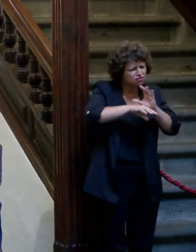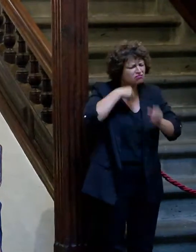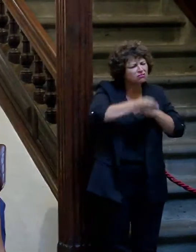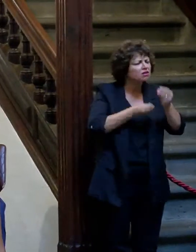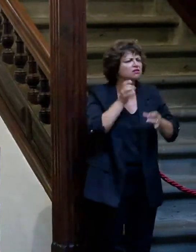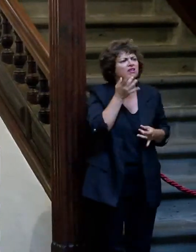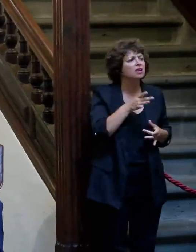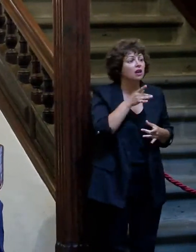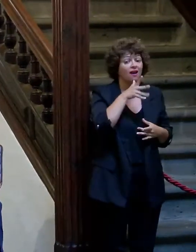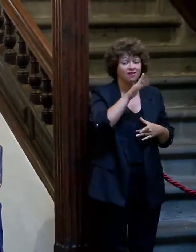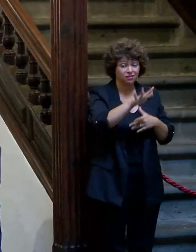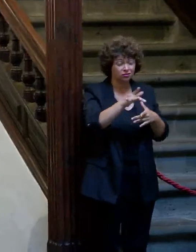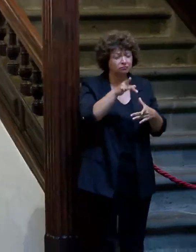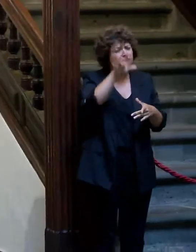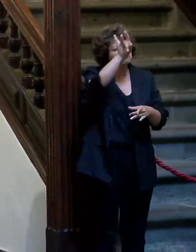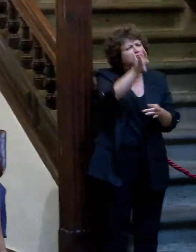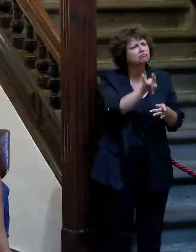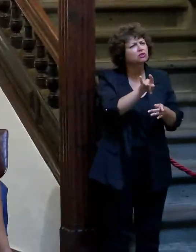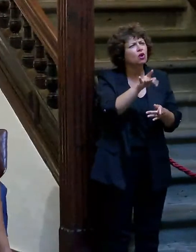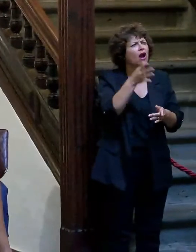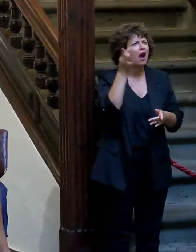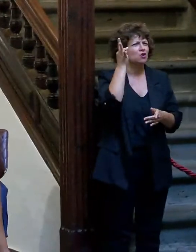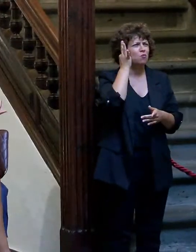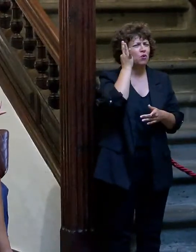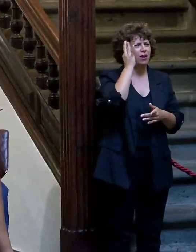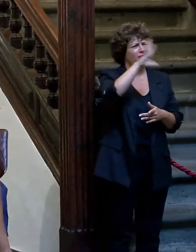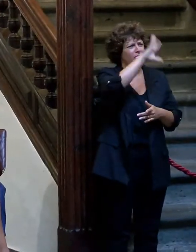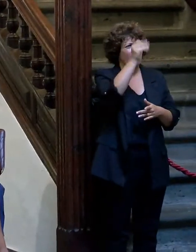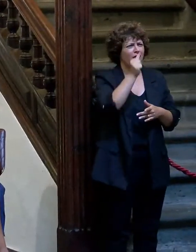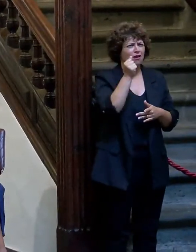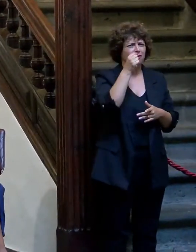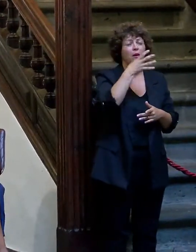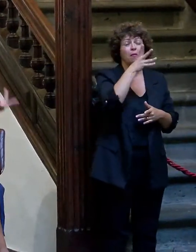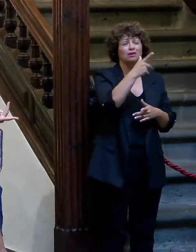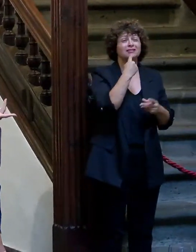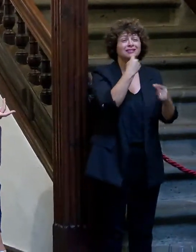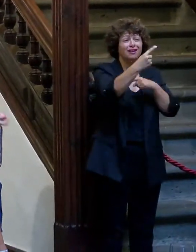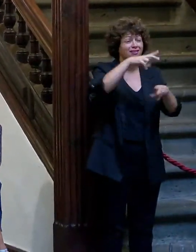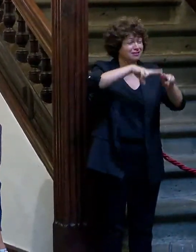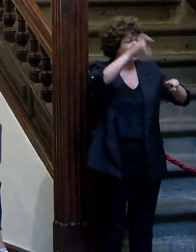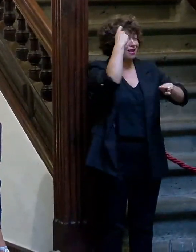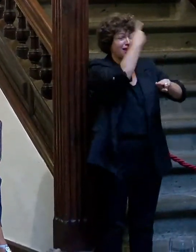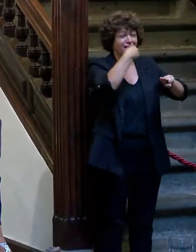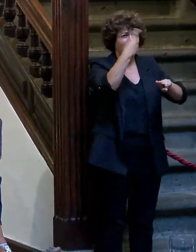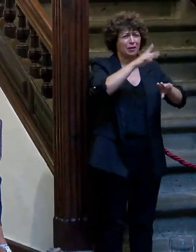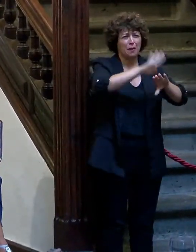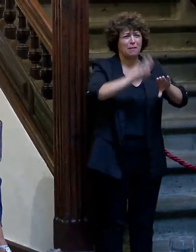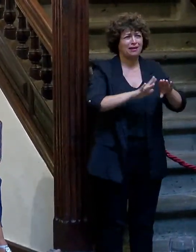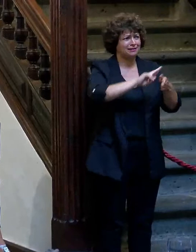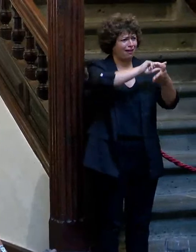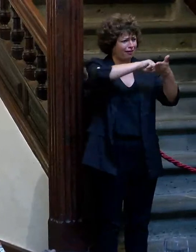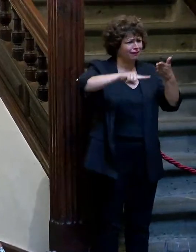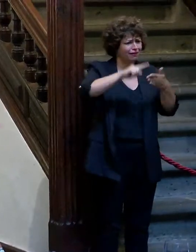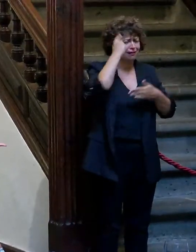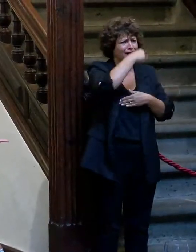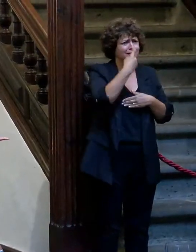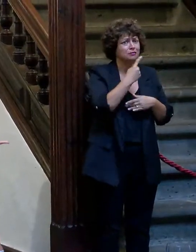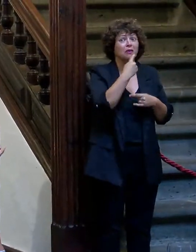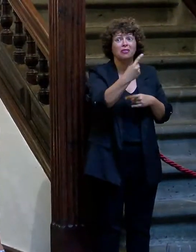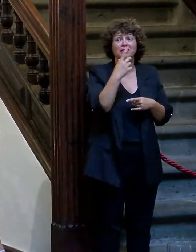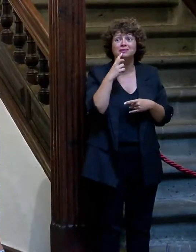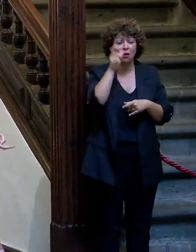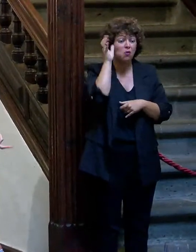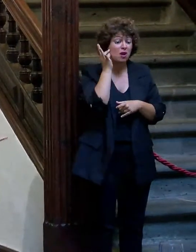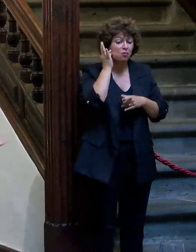cuando denominas a una mujer afroamericana le llamas a una mujer afroamericana porque si la denominas negra parece que es racismo. Cuando hablas de una mujer